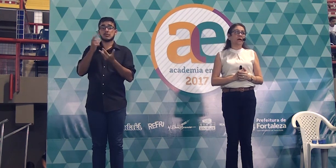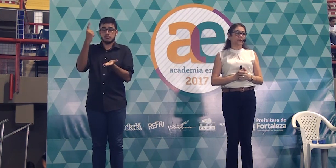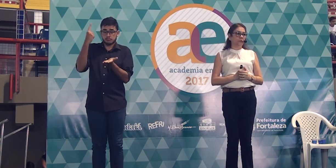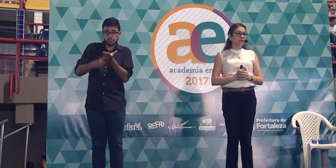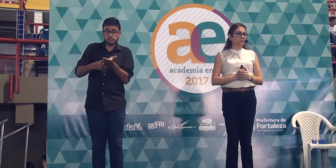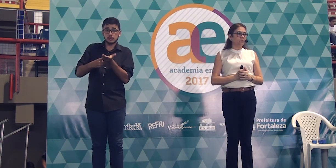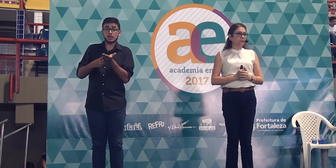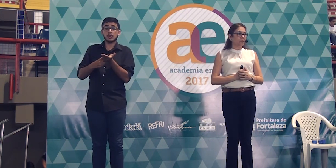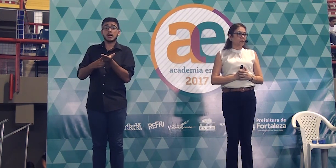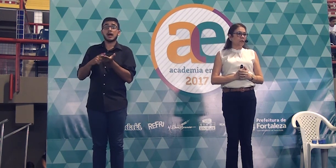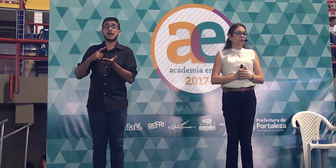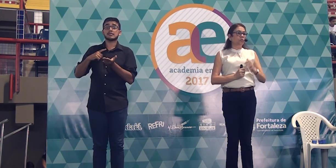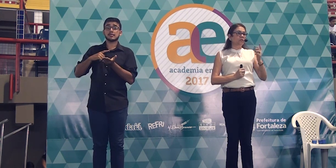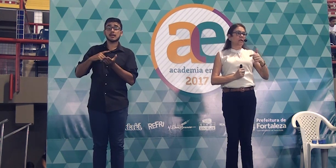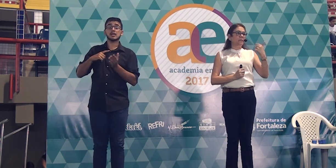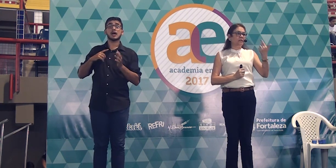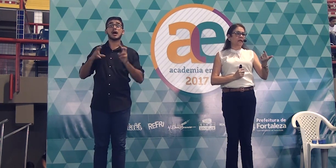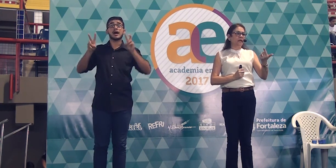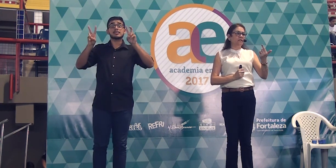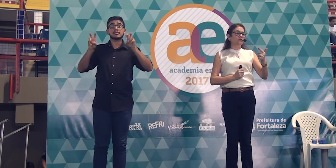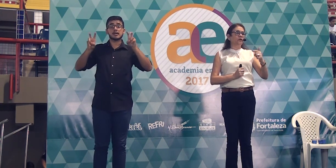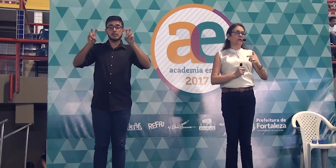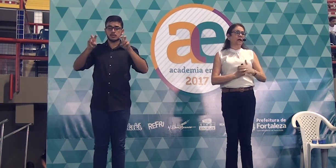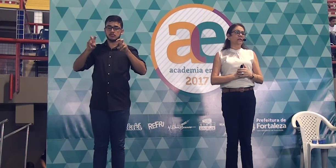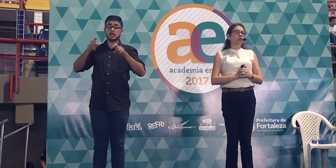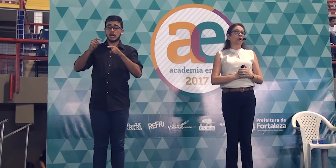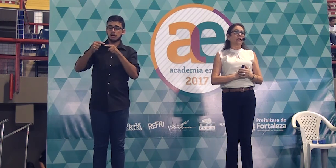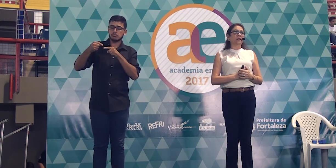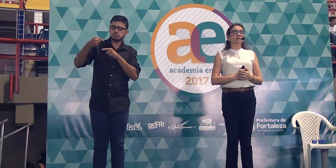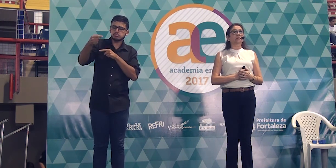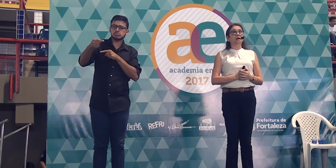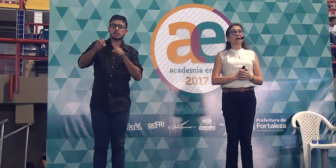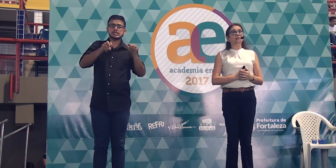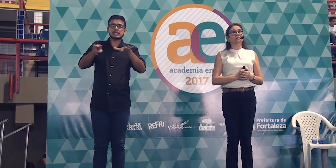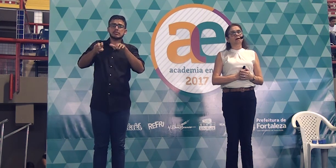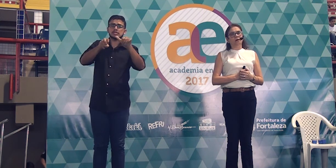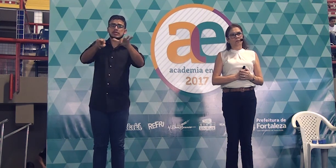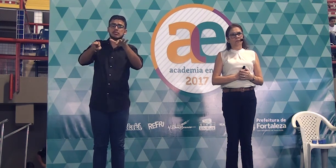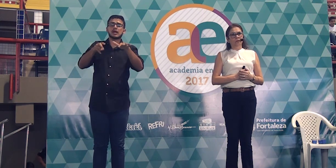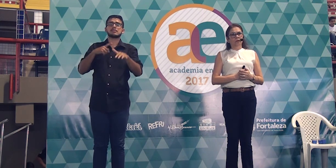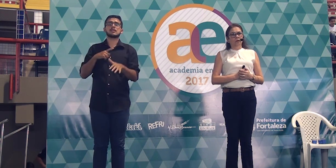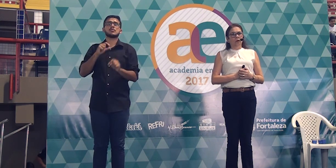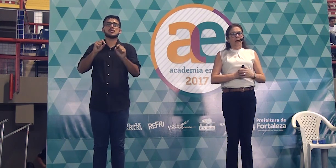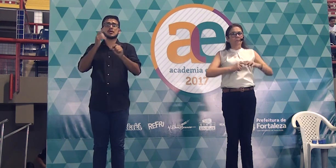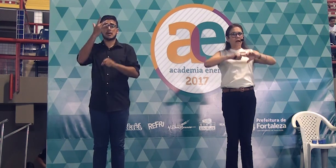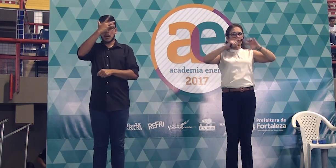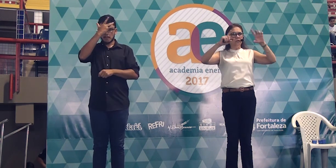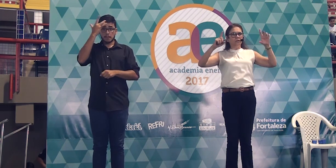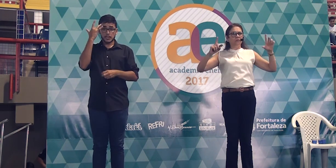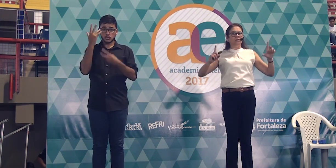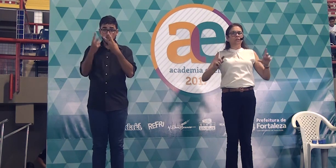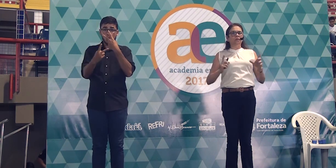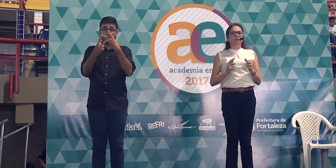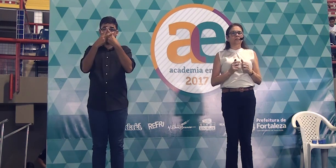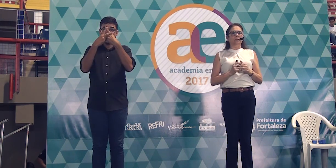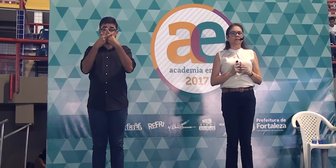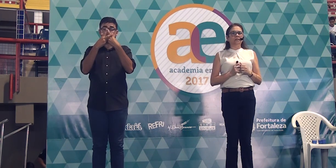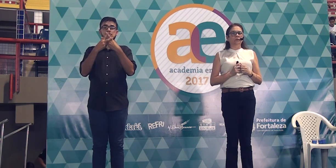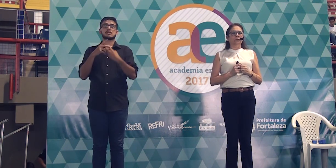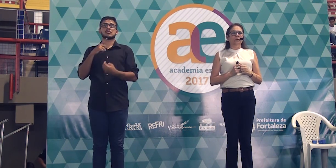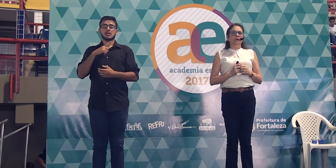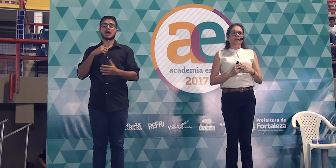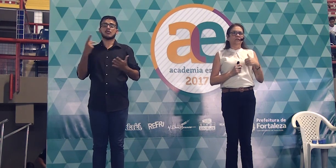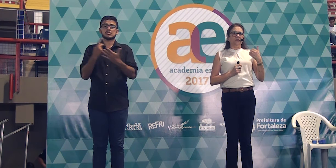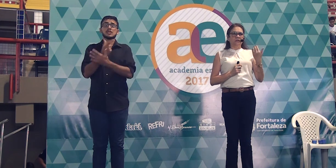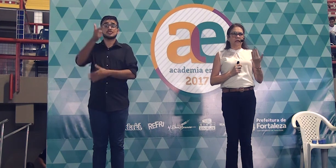presidiários. E o tema deles foi a intolerância racial. A maioria dos estudantes do